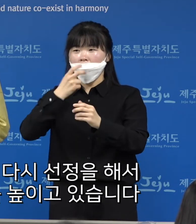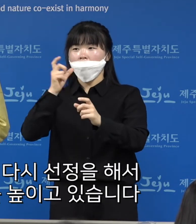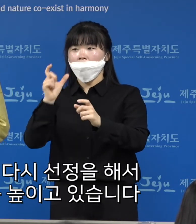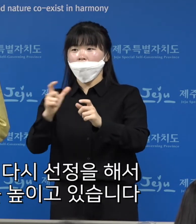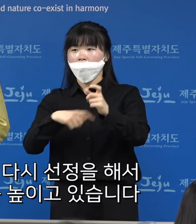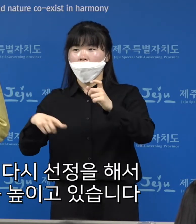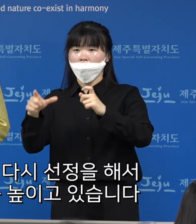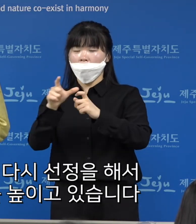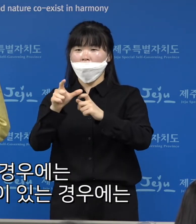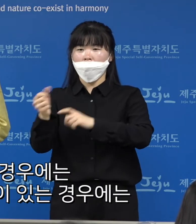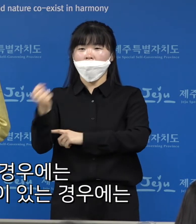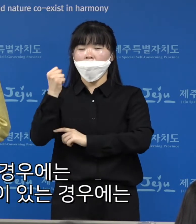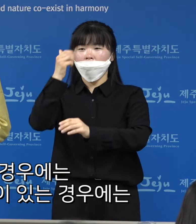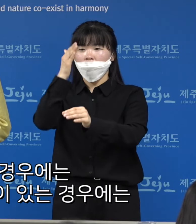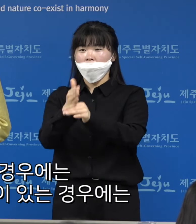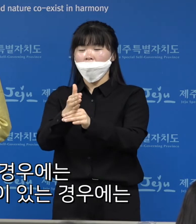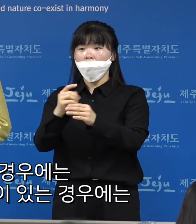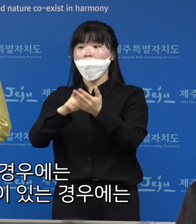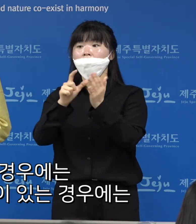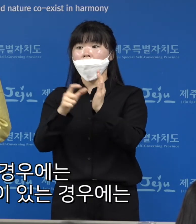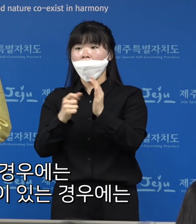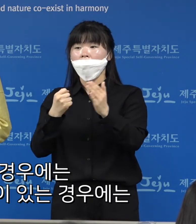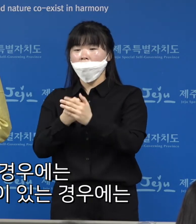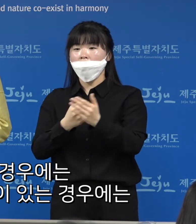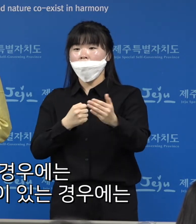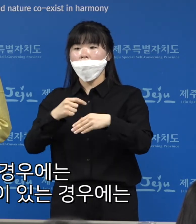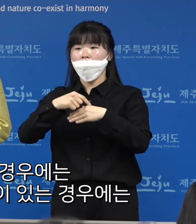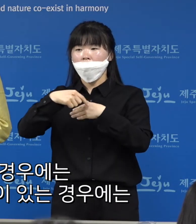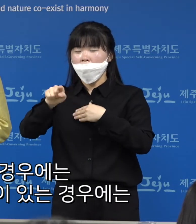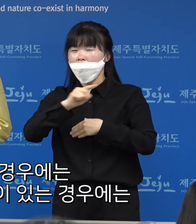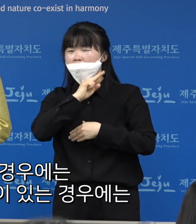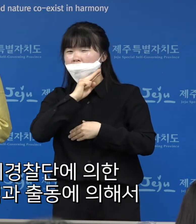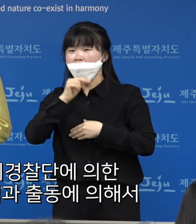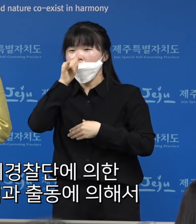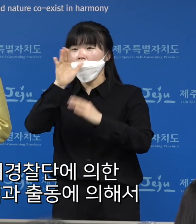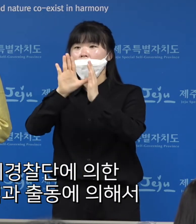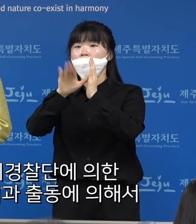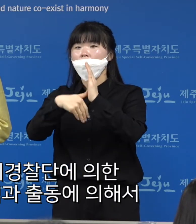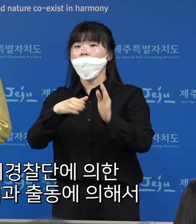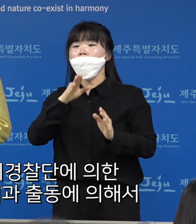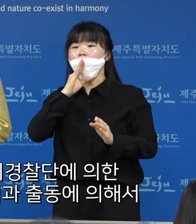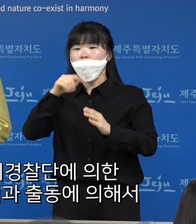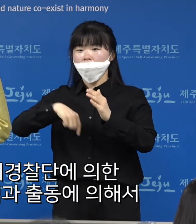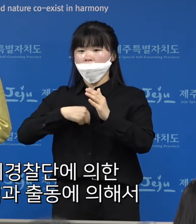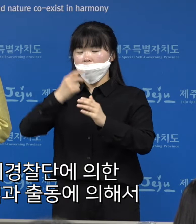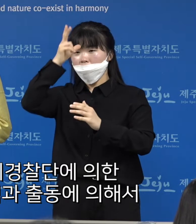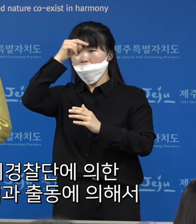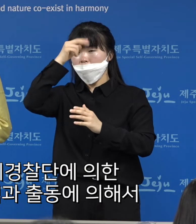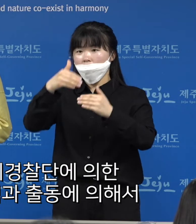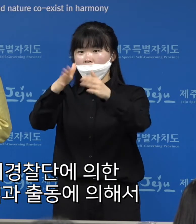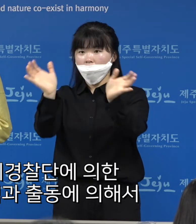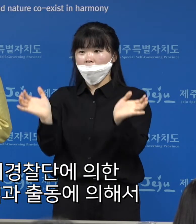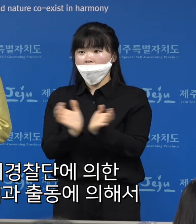높이고 있습니다. 이 경우에는 이탈 의심이 있는 경우에는 바로 자치경찰단에